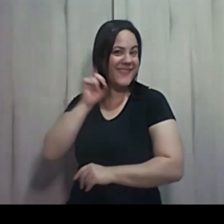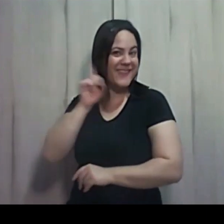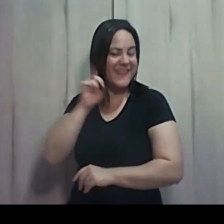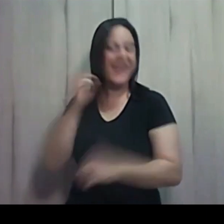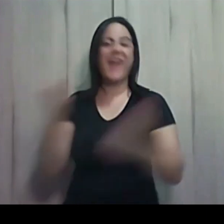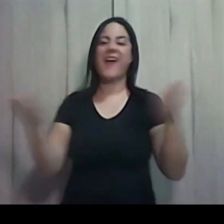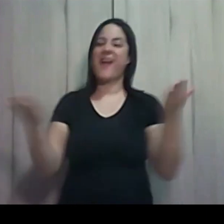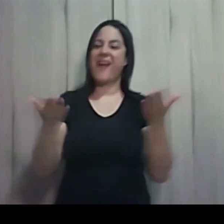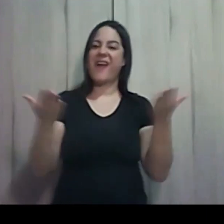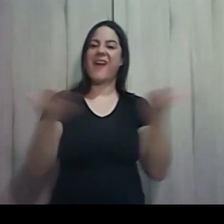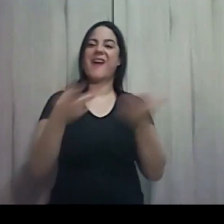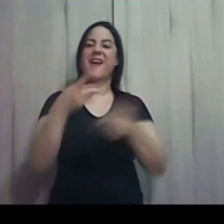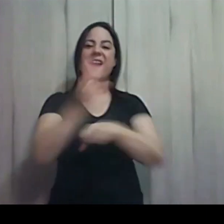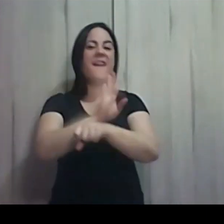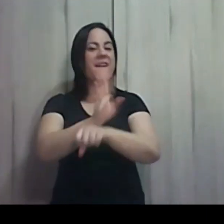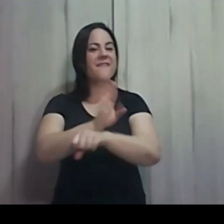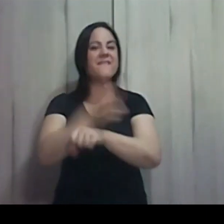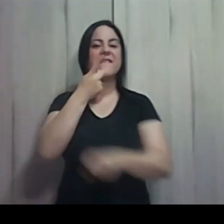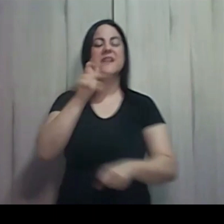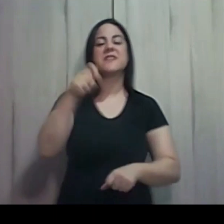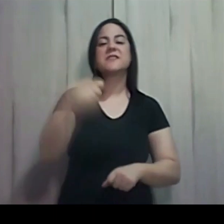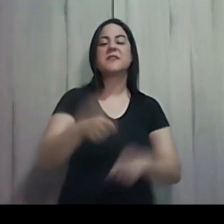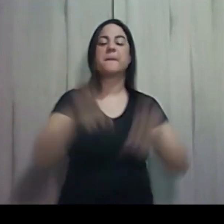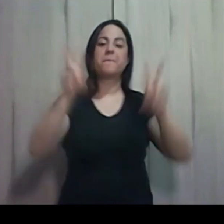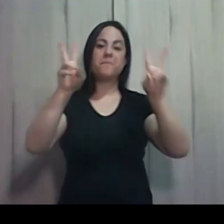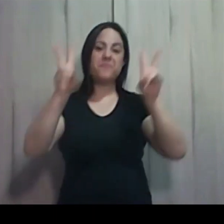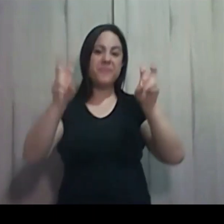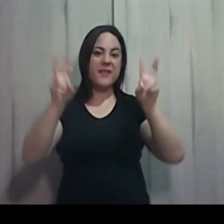we'll talk about an issue that is to fill the heart of hope.